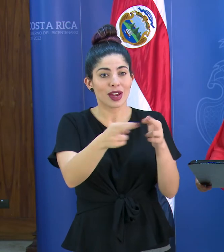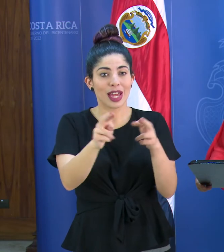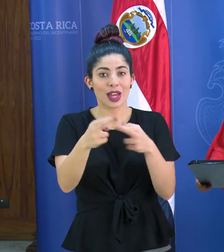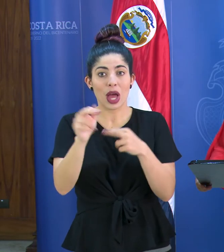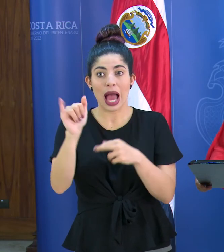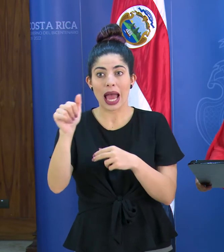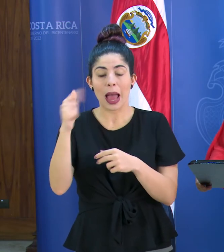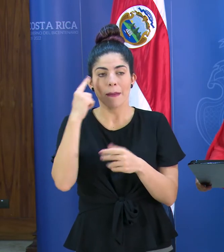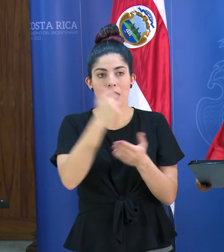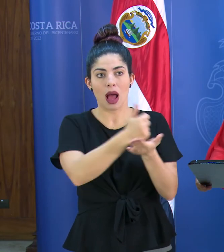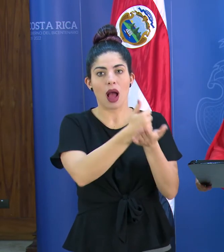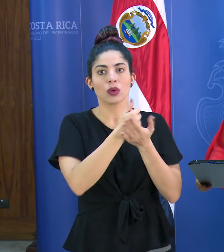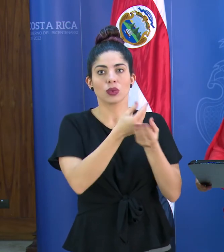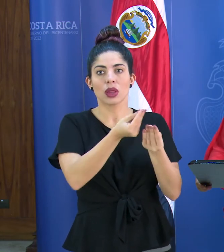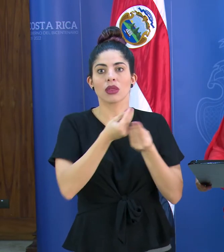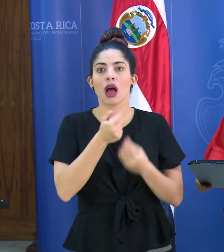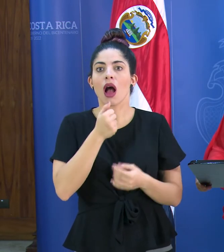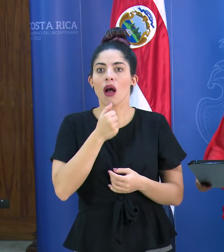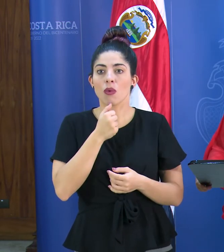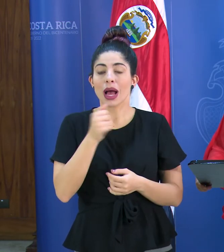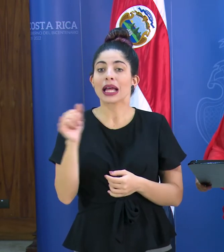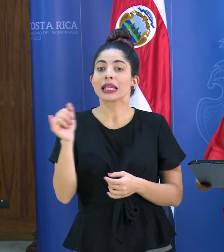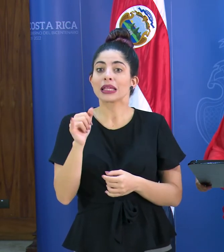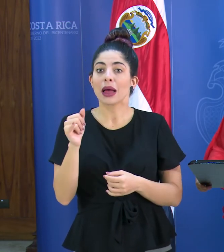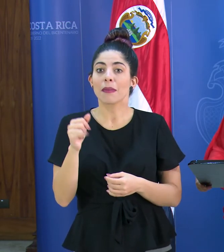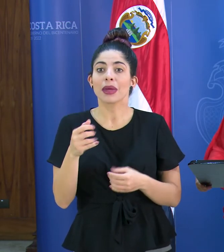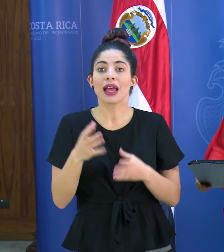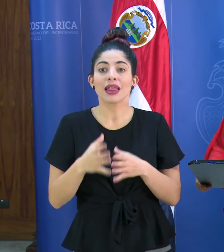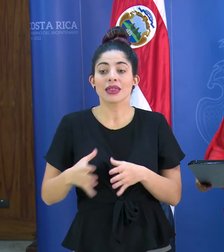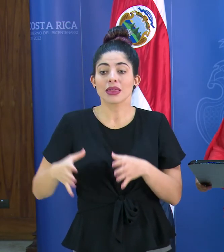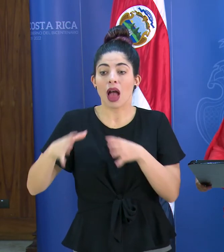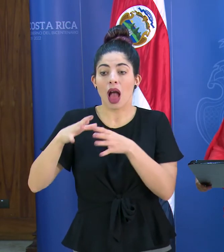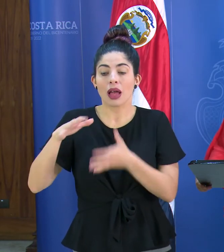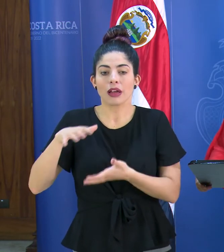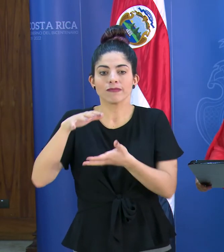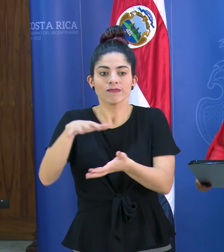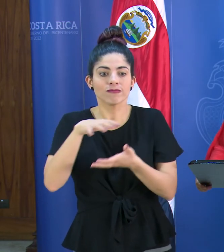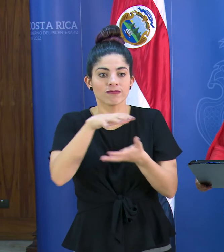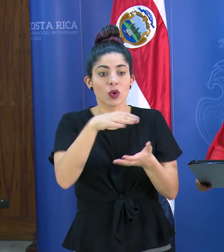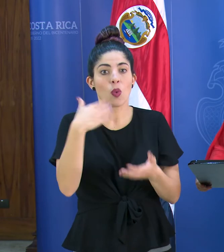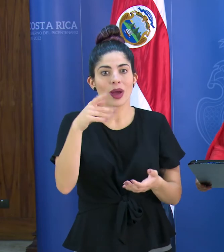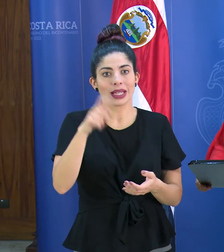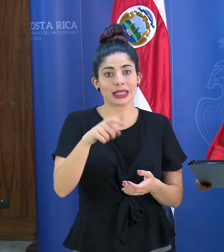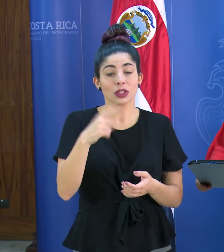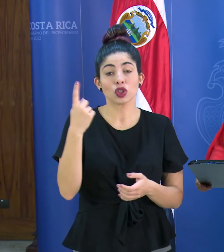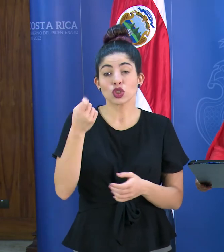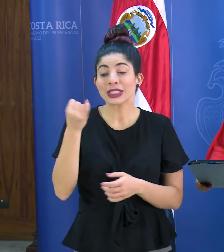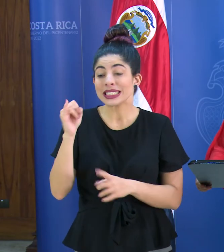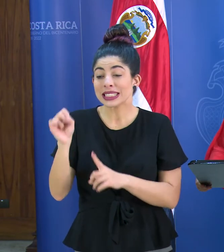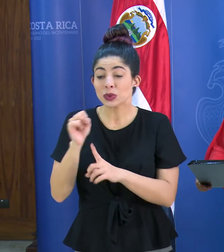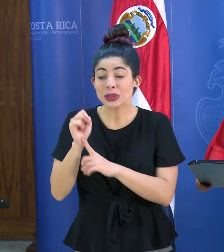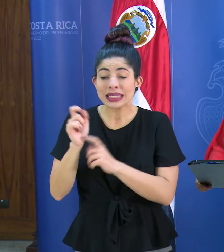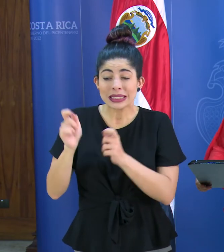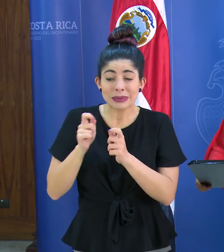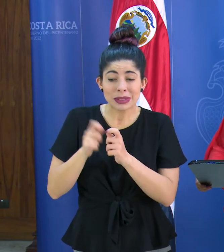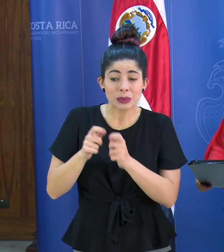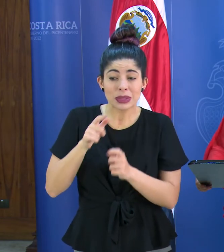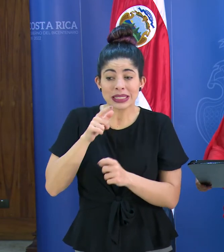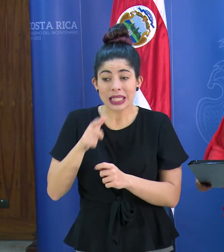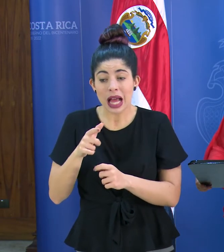suministro de agua y también suplirlos de los tanques cuando sea necesario solo en casos muy específicos extremos